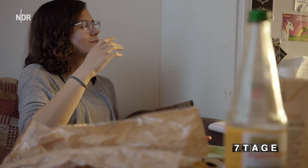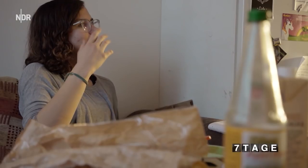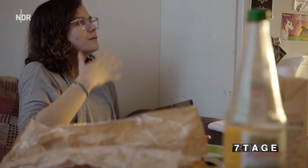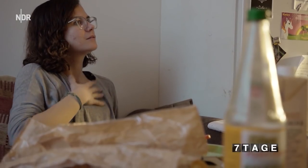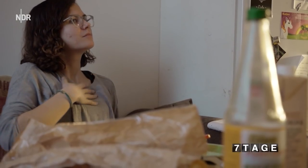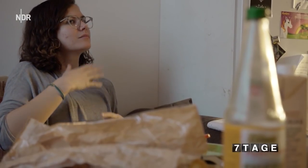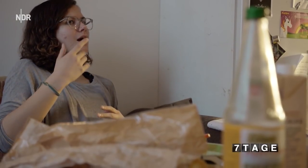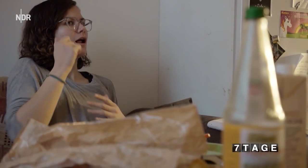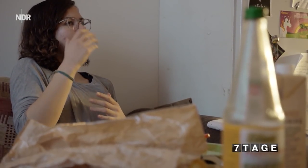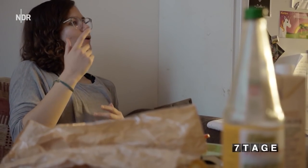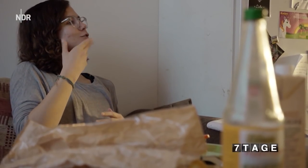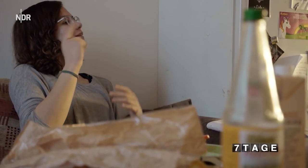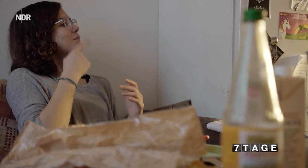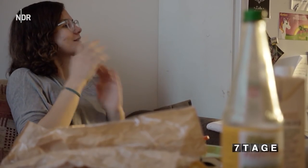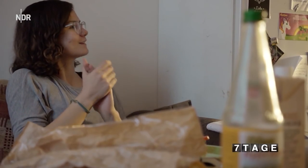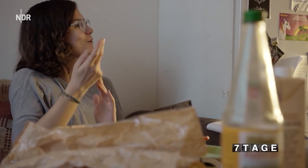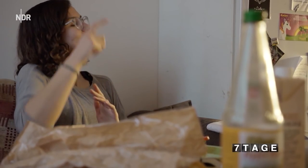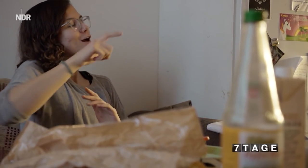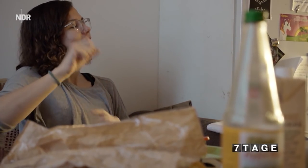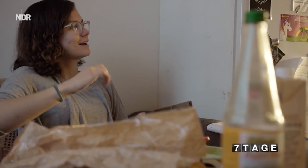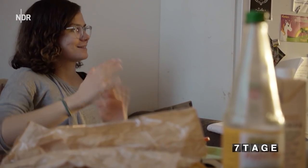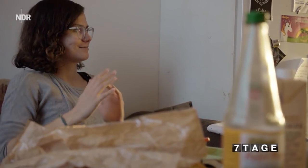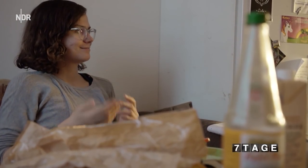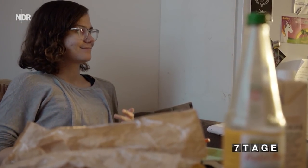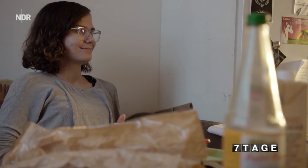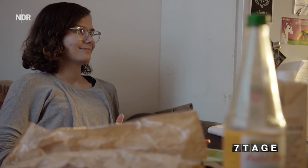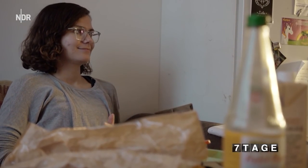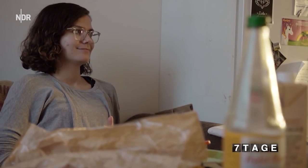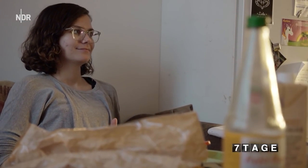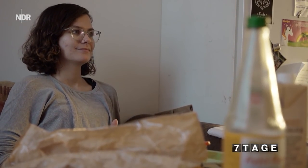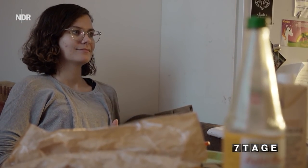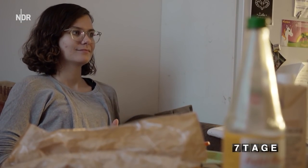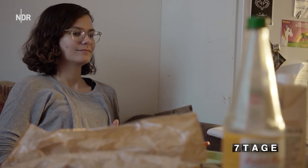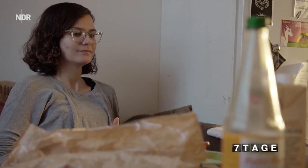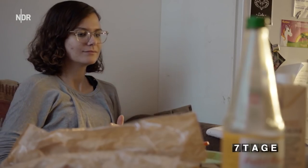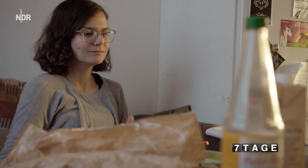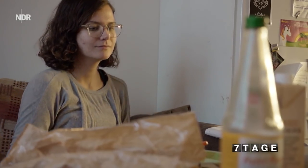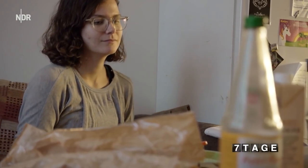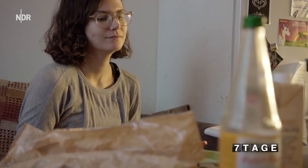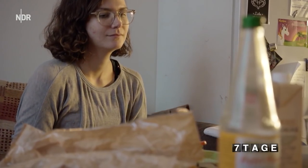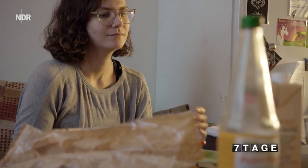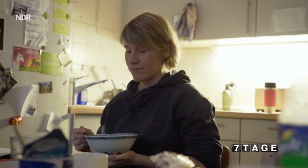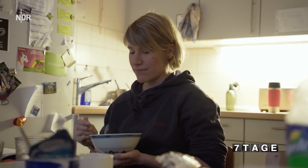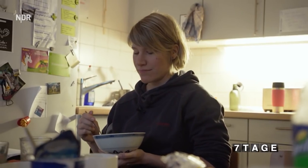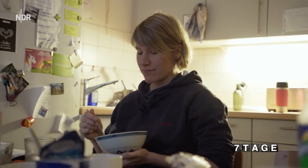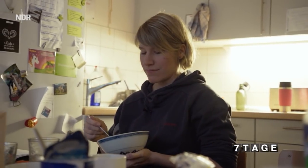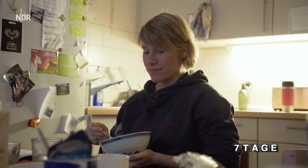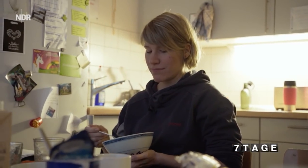ähm, wo ich quasi die ganze Zeit in ner hörenden Welt bin, die sich nicht auf mich einstellt. Also dann bin ich lieber in der